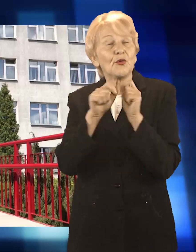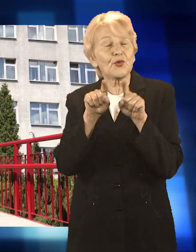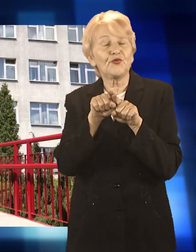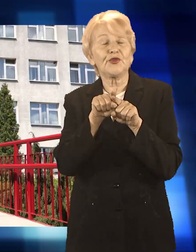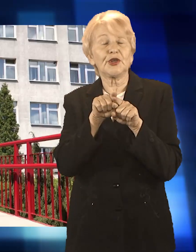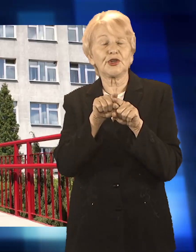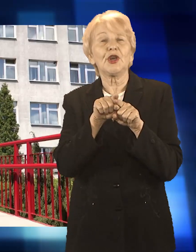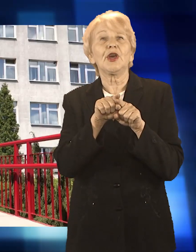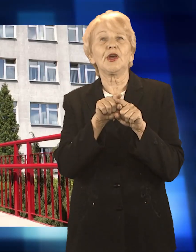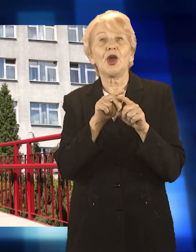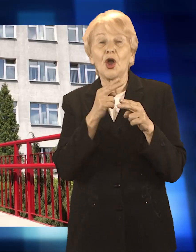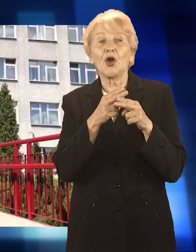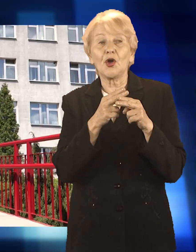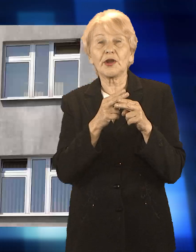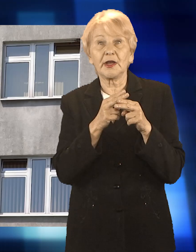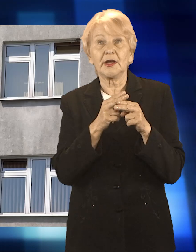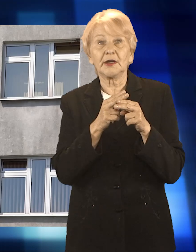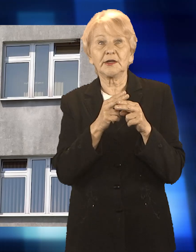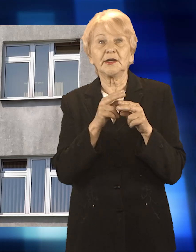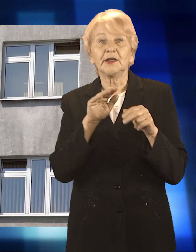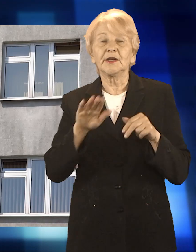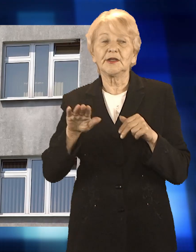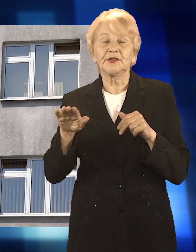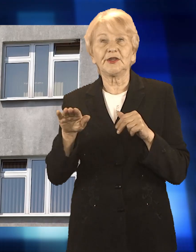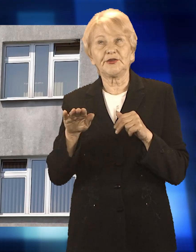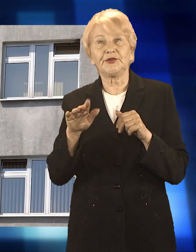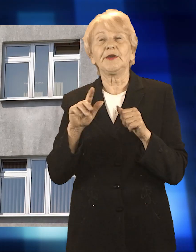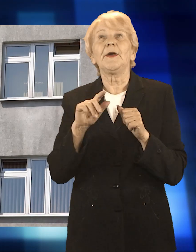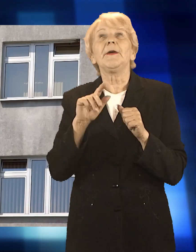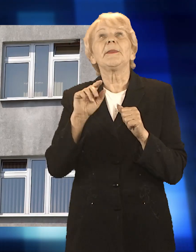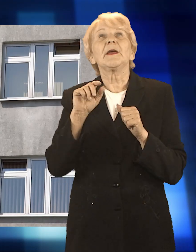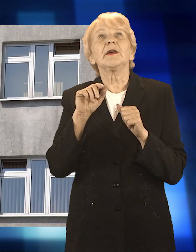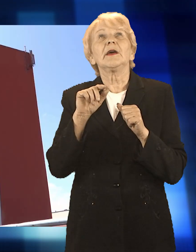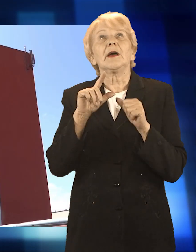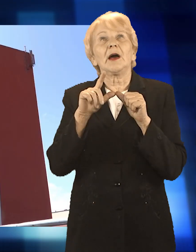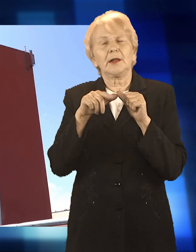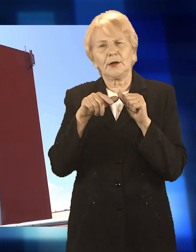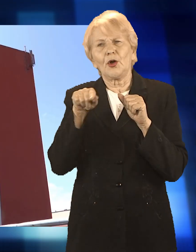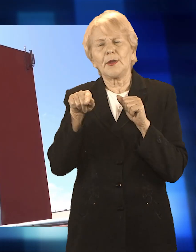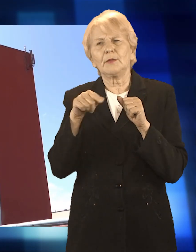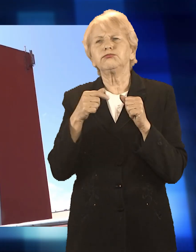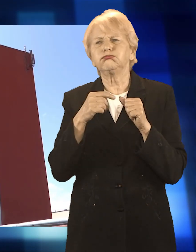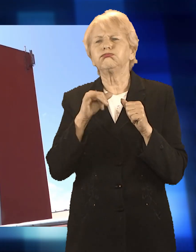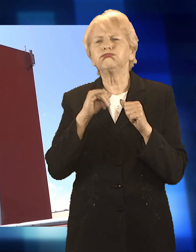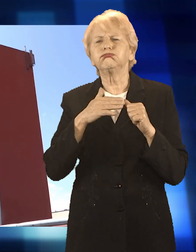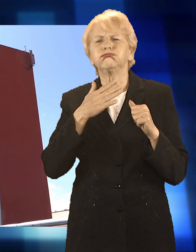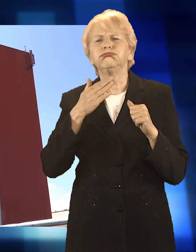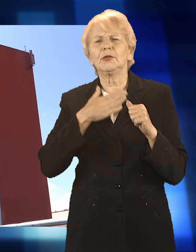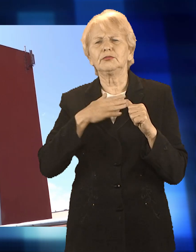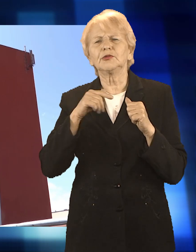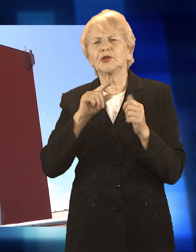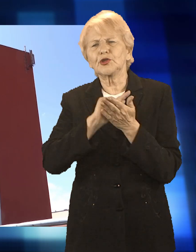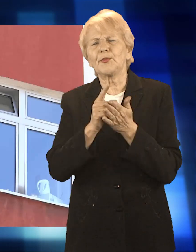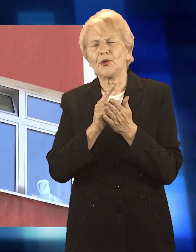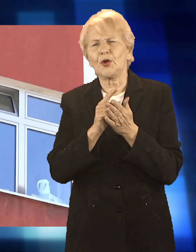rodzicami. Z każdym dniem przybywa też ozdrowieńców. Na dzień dzisiejszy to ponad 180 osób. Jest szansa na to, że będzie ich